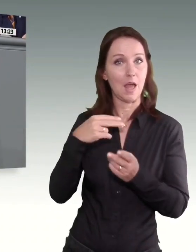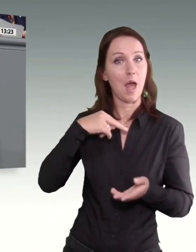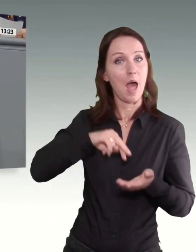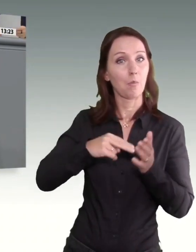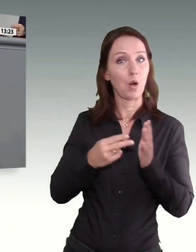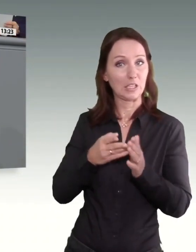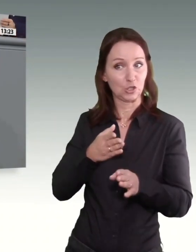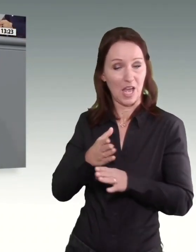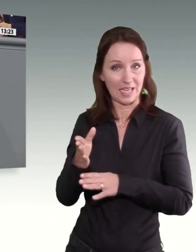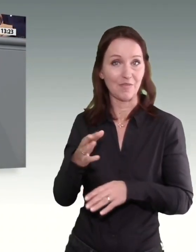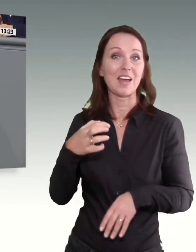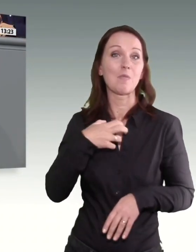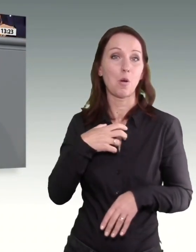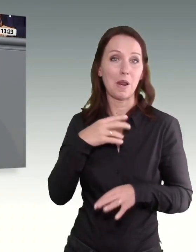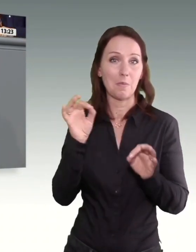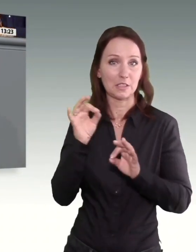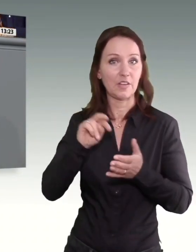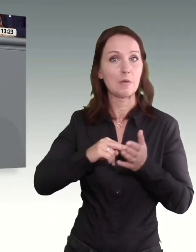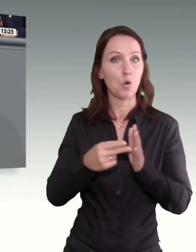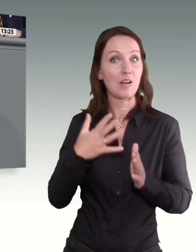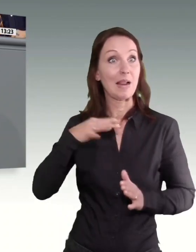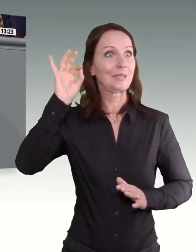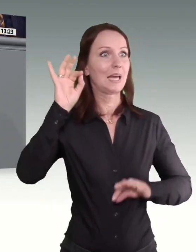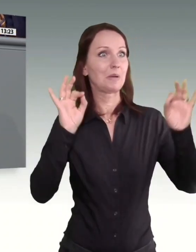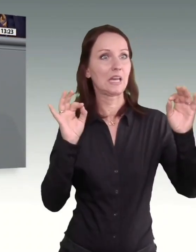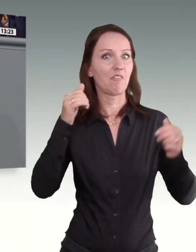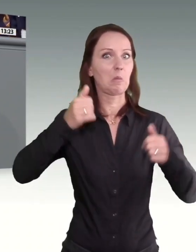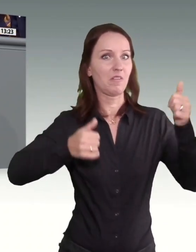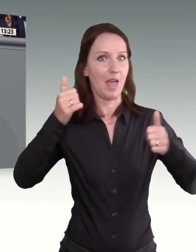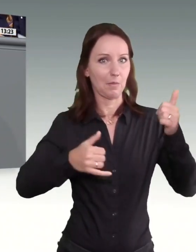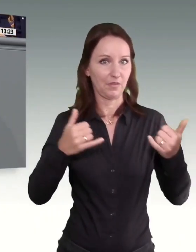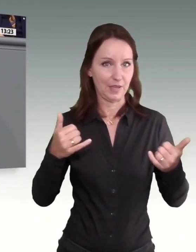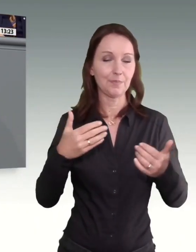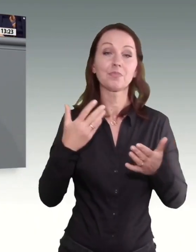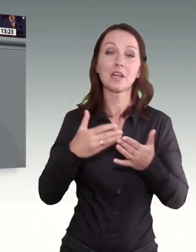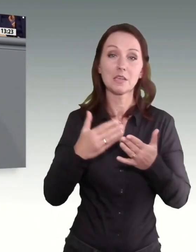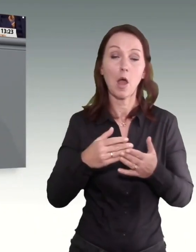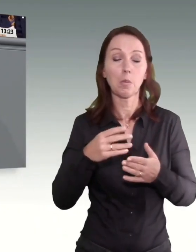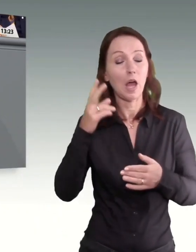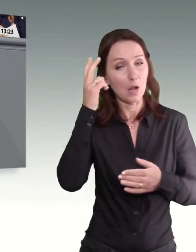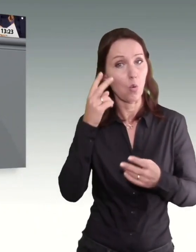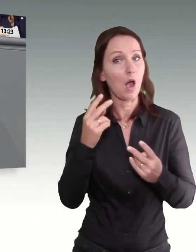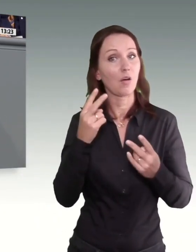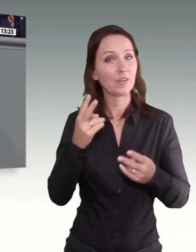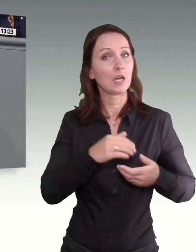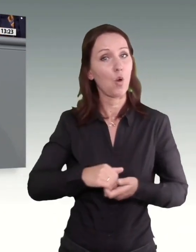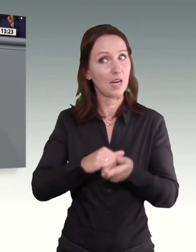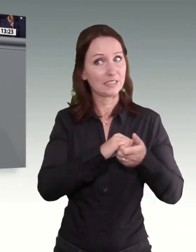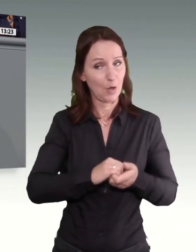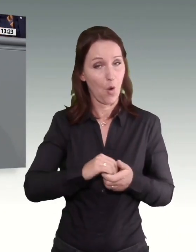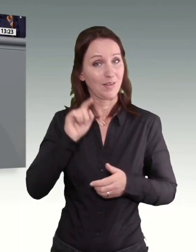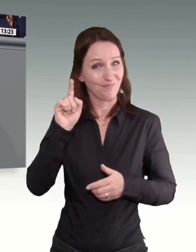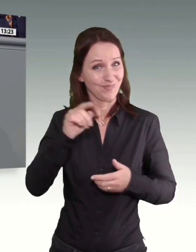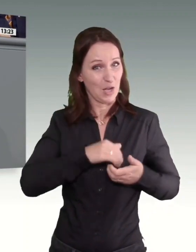Überbietungswettbewerbs. Deshalb war es klug und wichtig, dass die Koalition im Koalitionsvertrag vereinbart hat, dass es bei einem